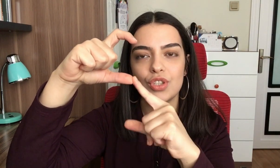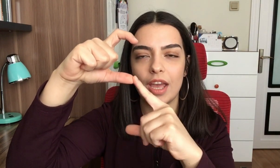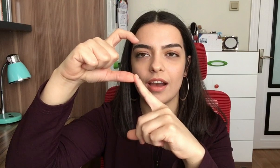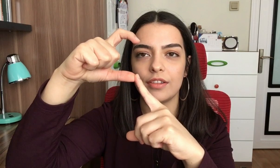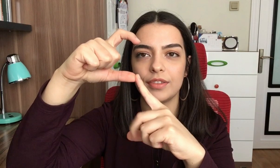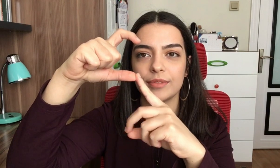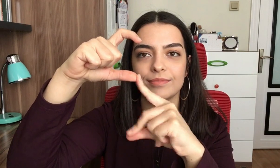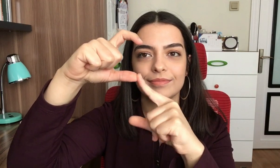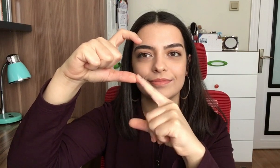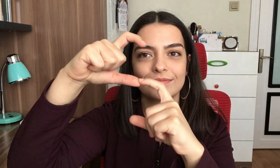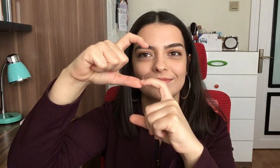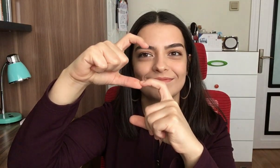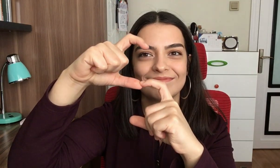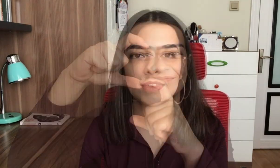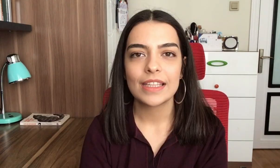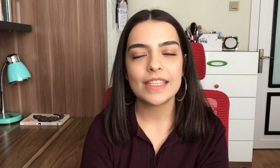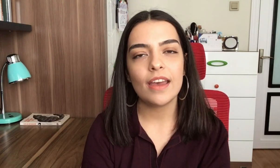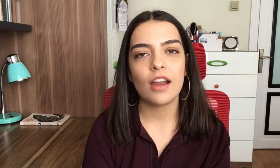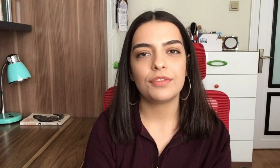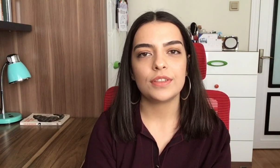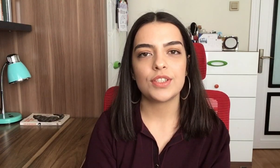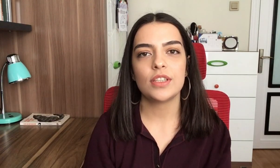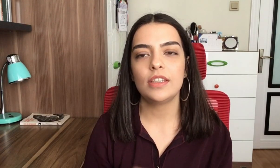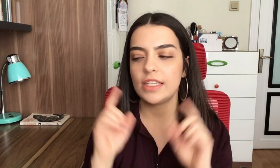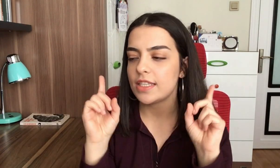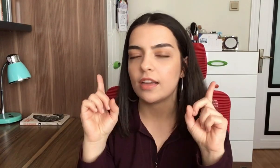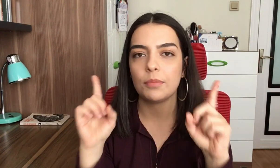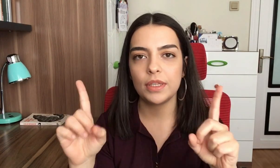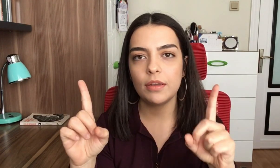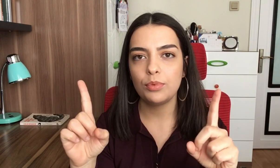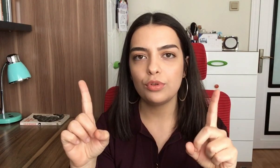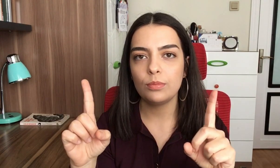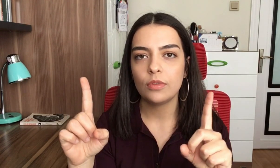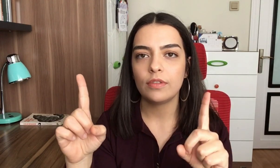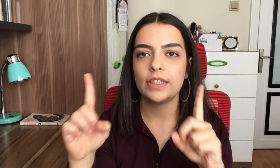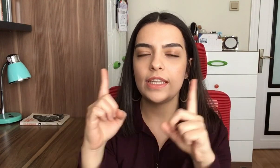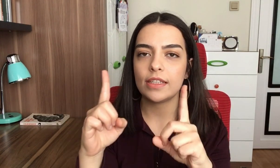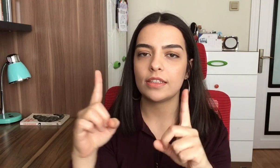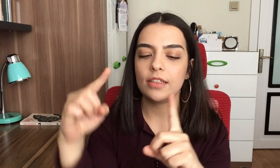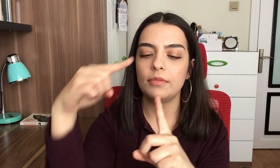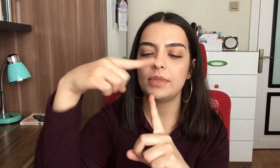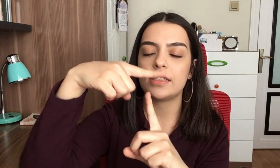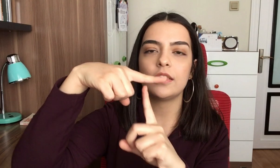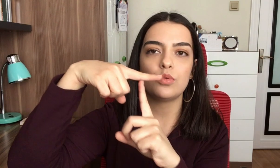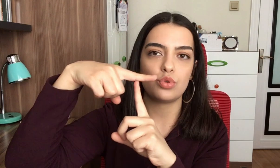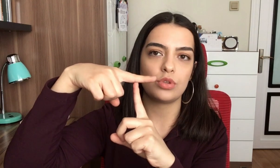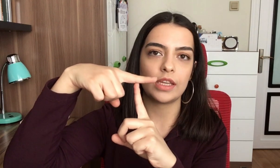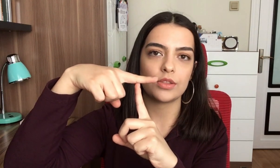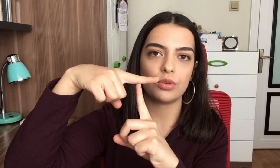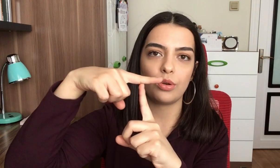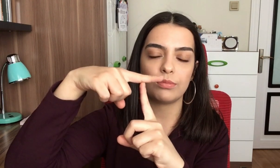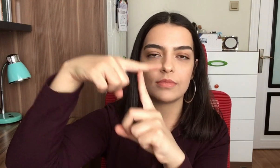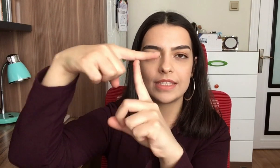harfi. T harfi için iki tane bir yapıyorum ve diğerini birinin üstüne getiriyorum. T